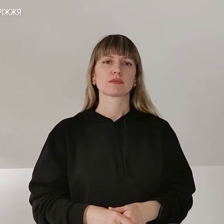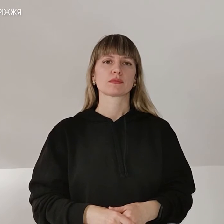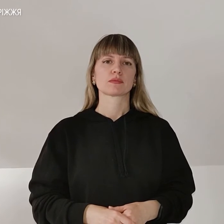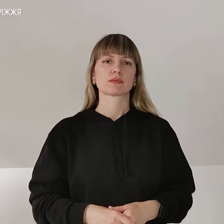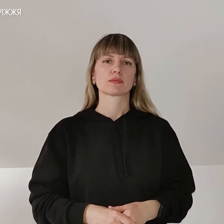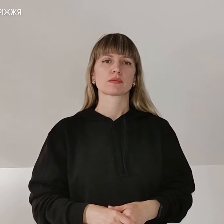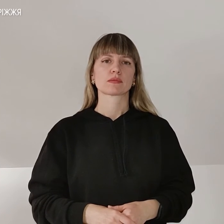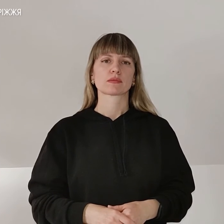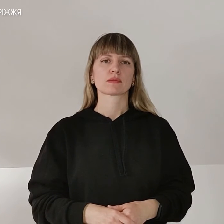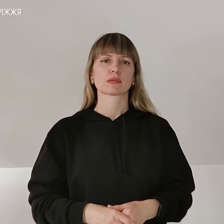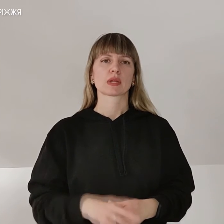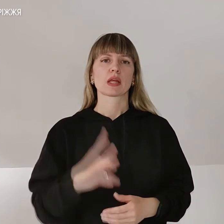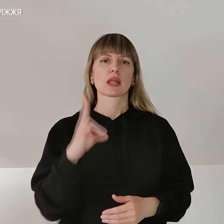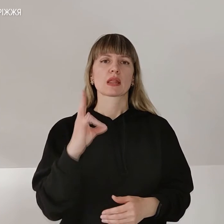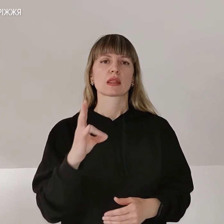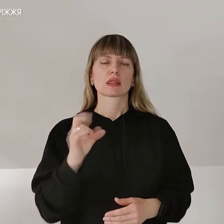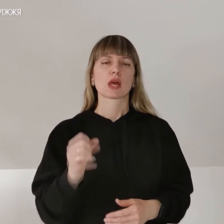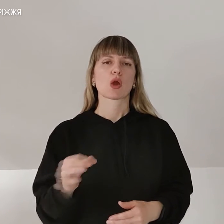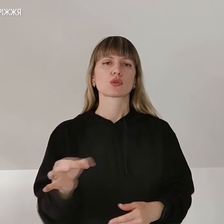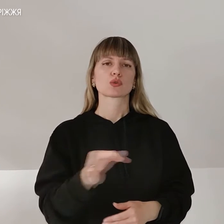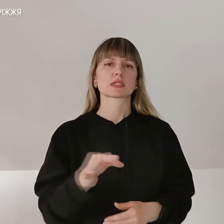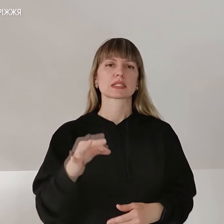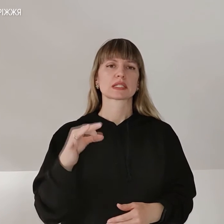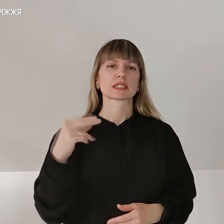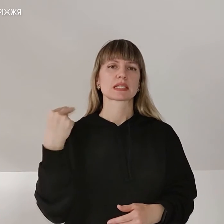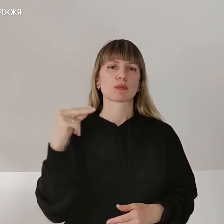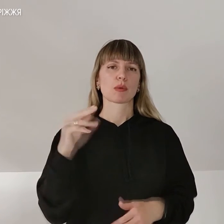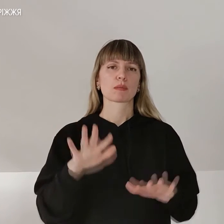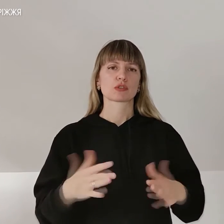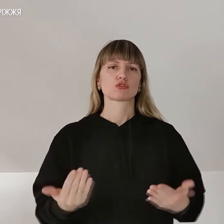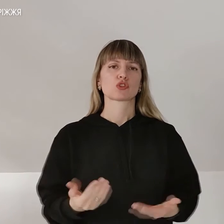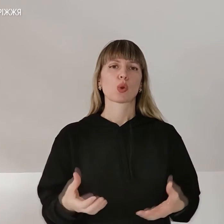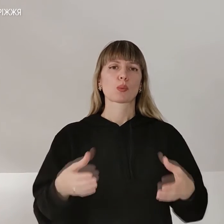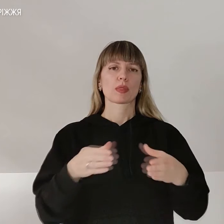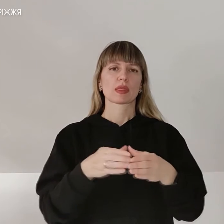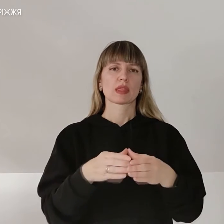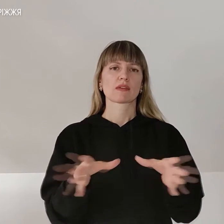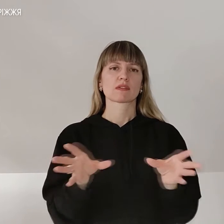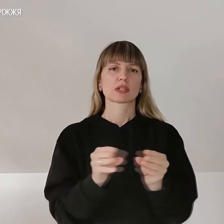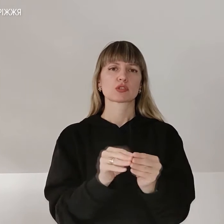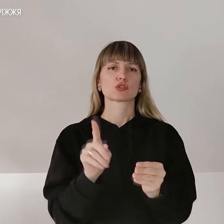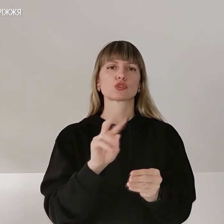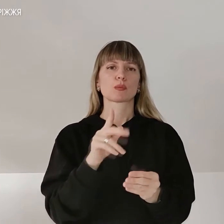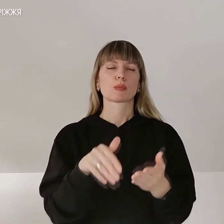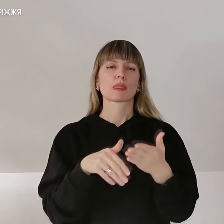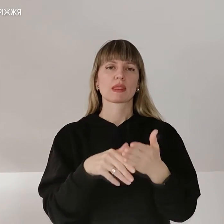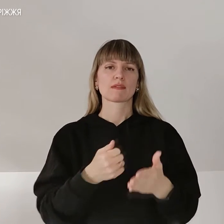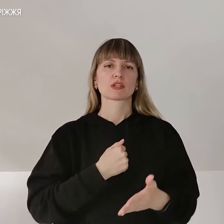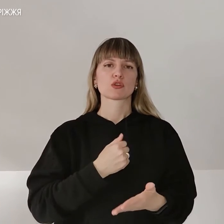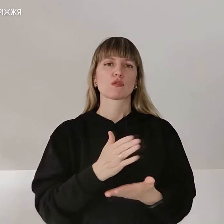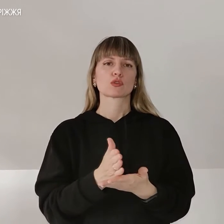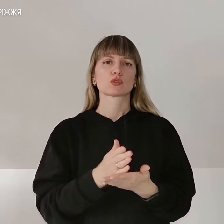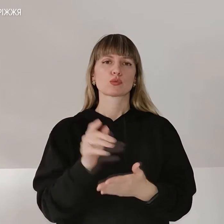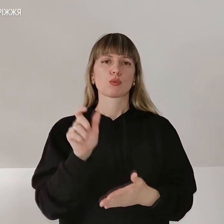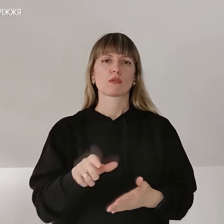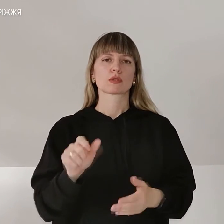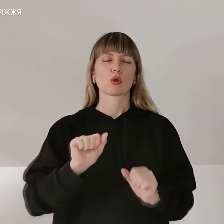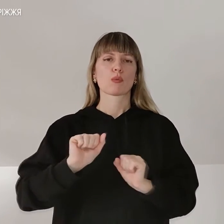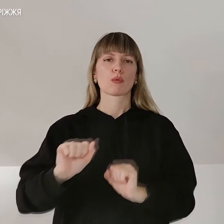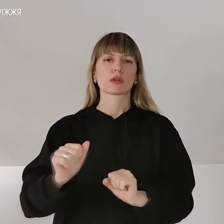На остріві Хортиця у Запоріжжі місцеві жителі об'єдналися всі разом, аби допомагати військовослужбовцям обороняти нашу